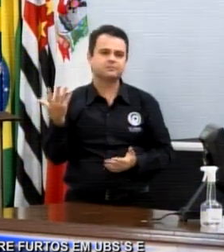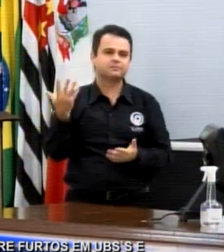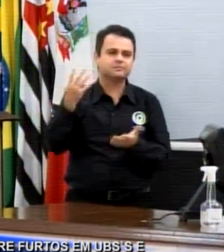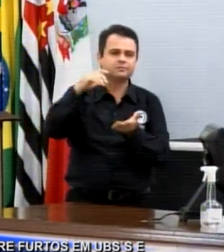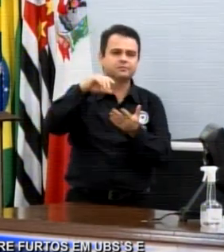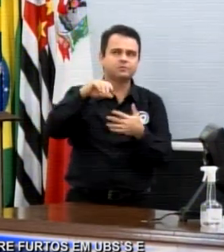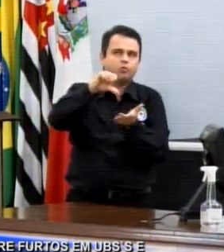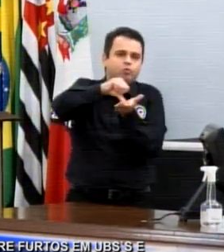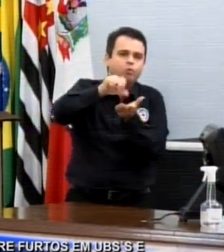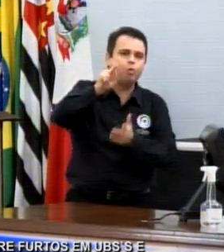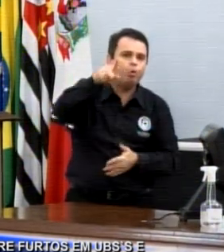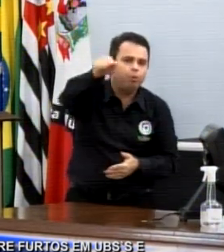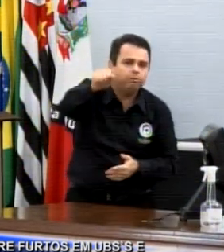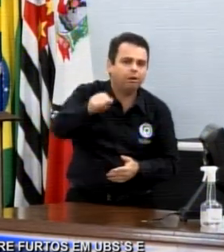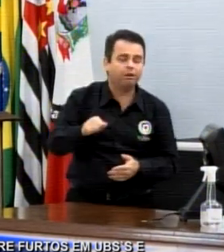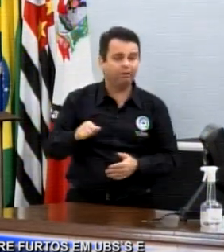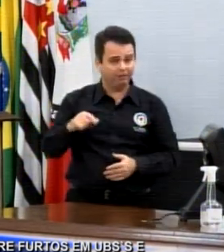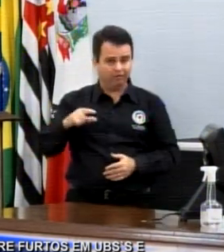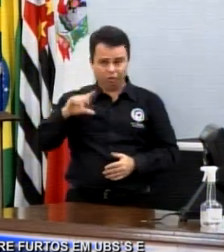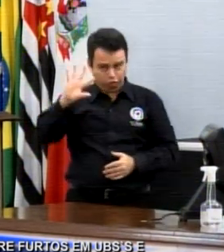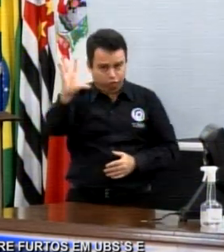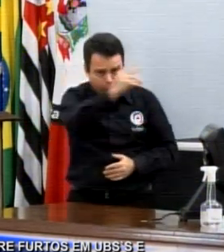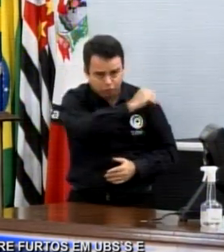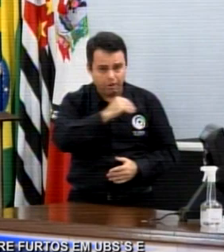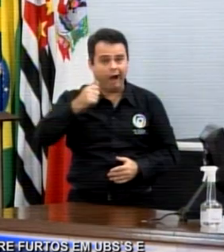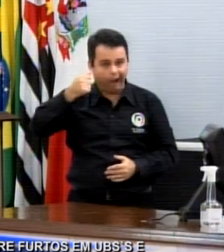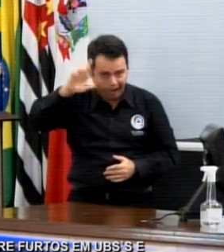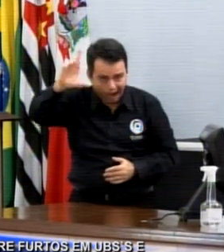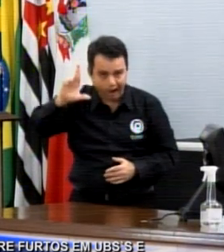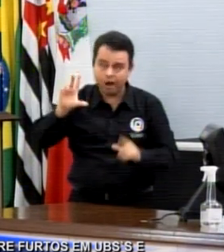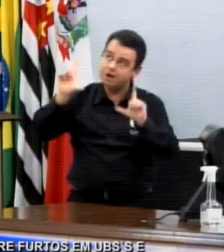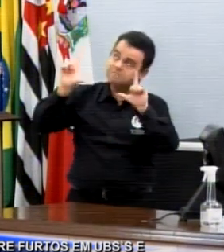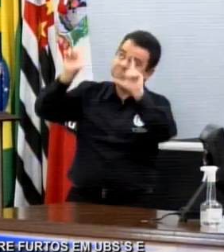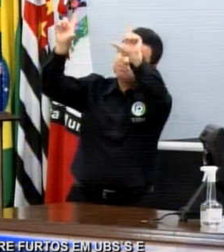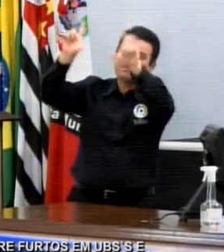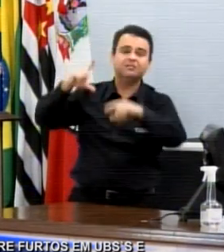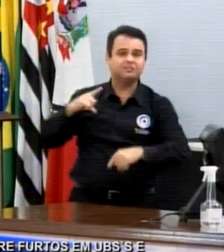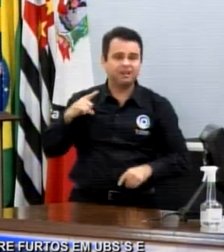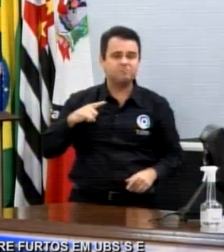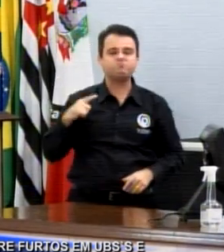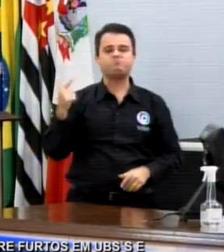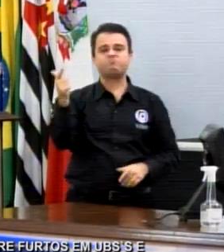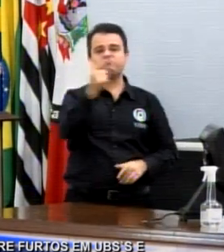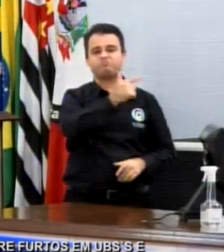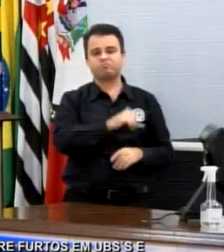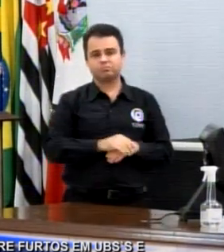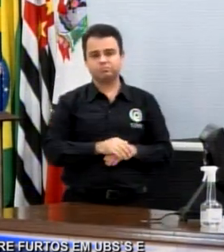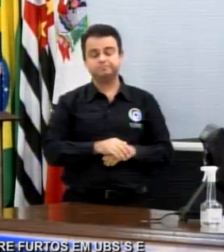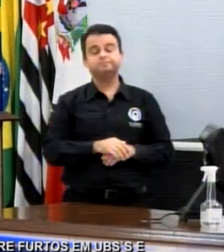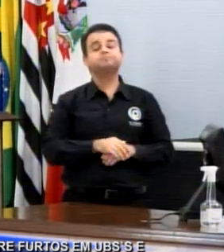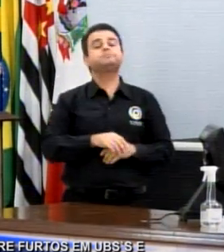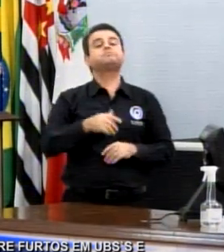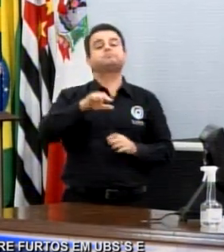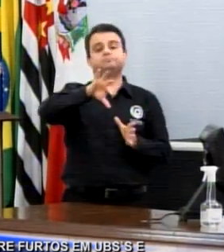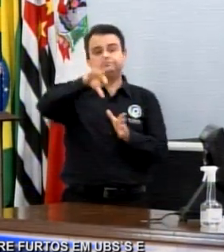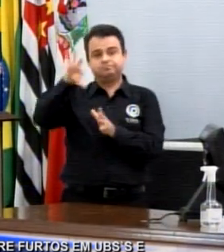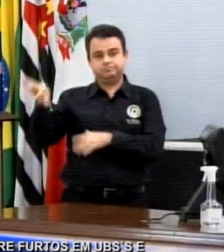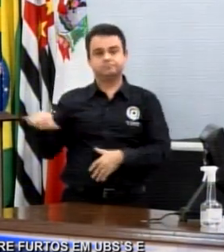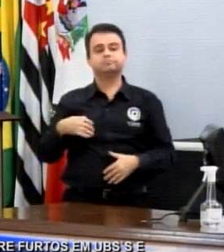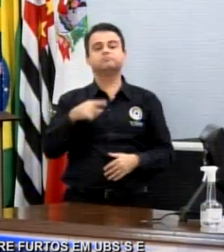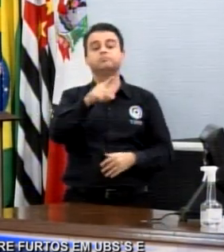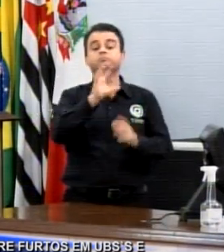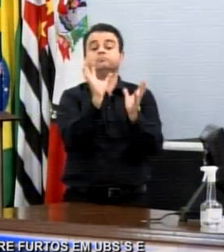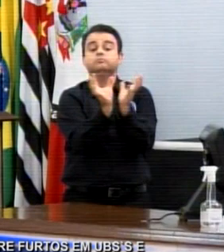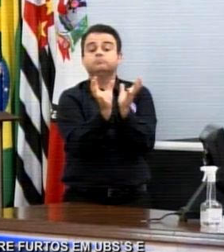Como eu falei semana passada, aumentar o efetivo da Guarda Municipal e da Polícia